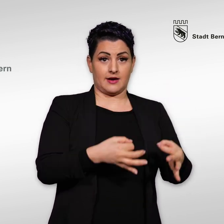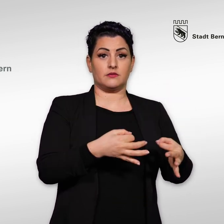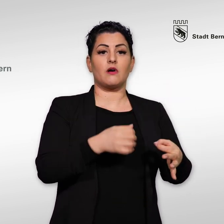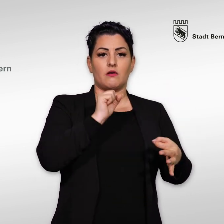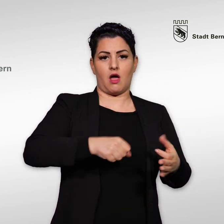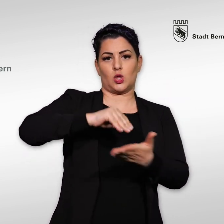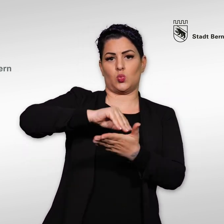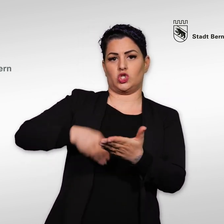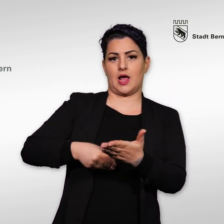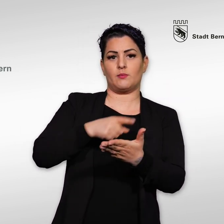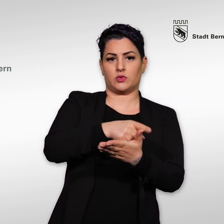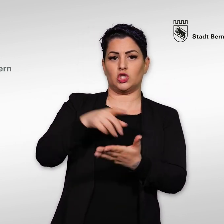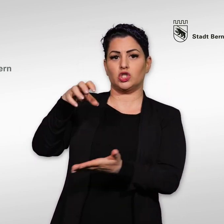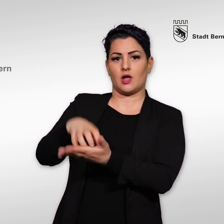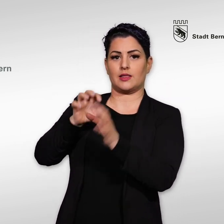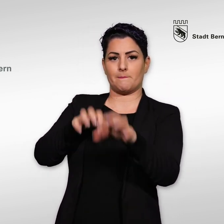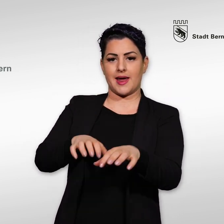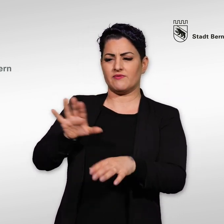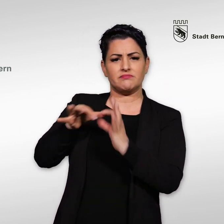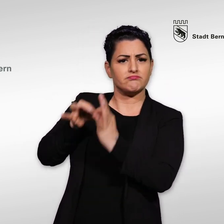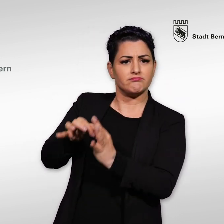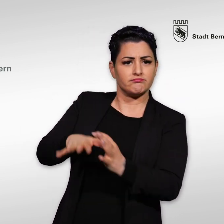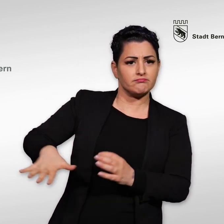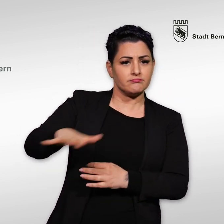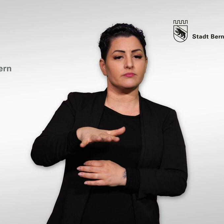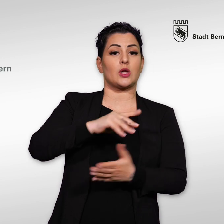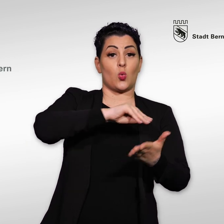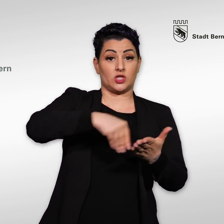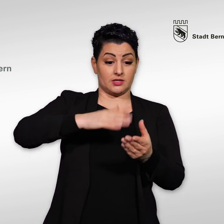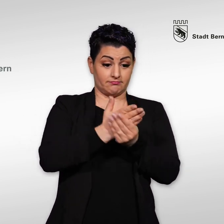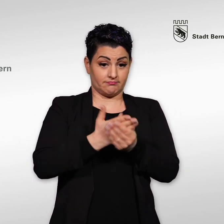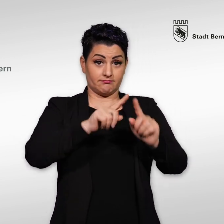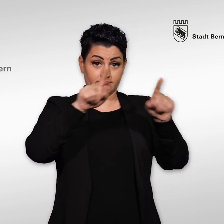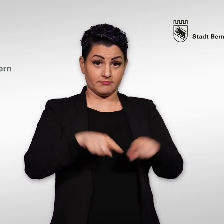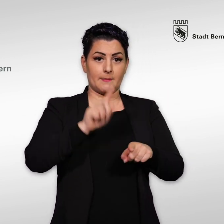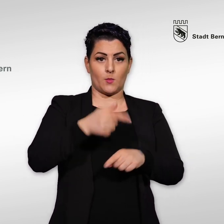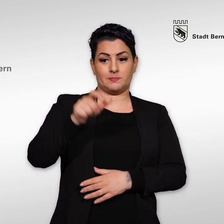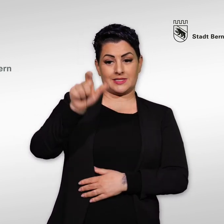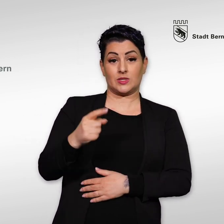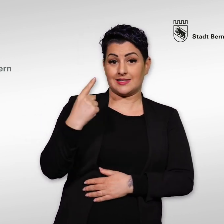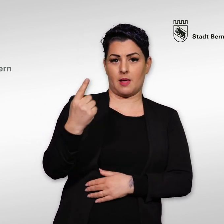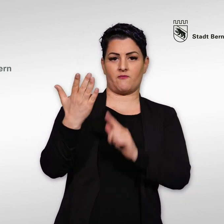3. Unterschriftenbogen muss von der unterzeichnenden Person eigenhändig handschriftlich ausgefüllt werden.